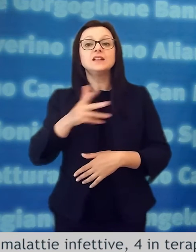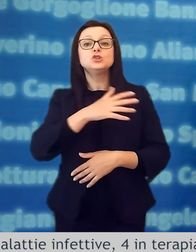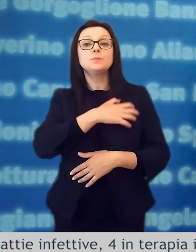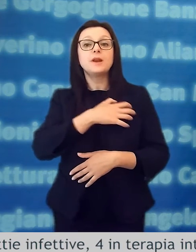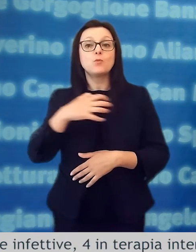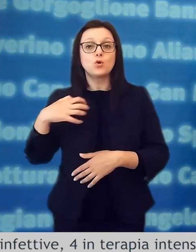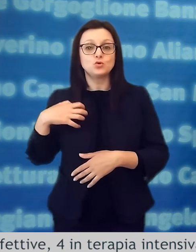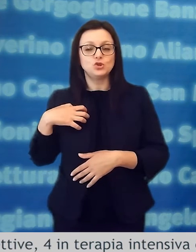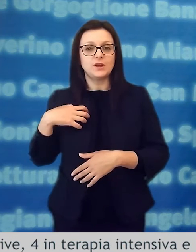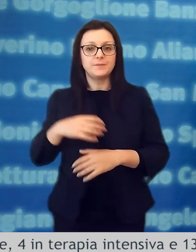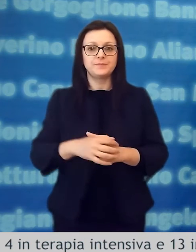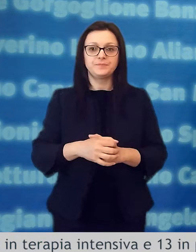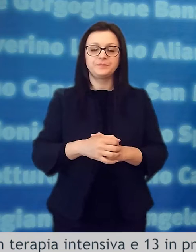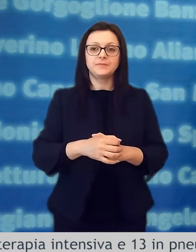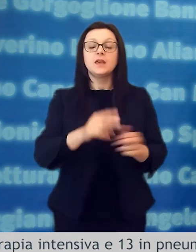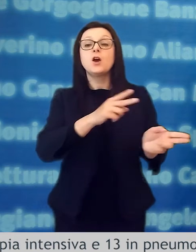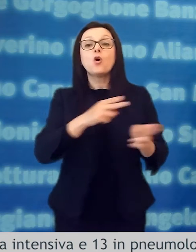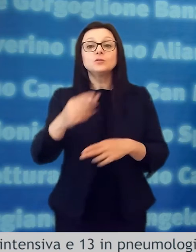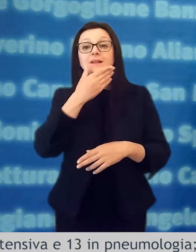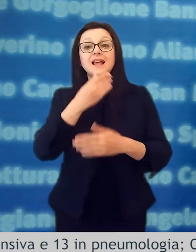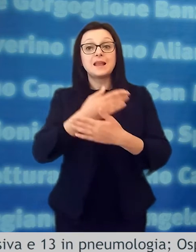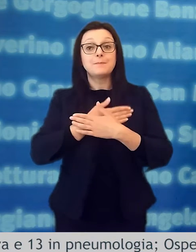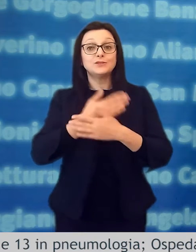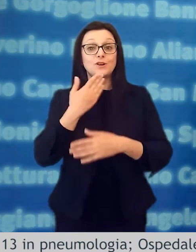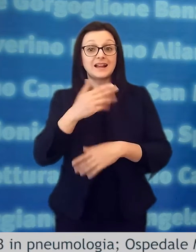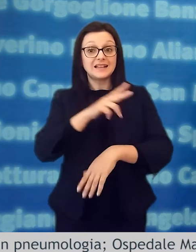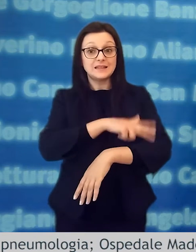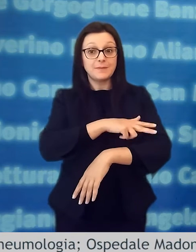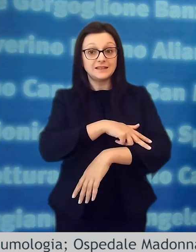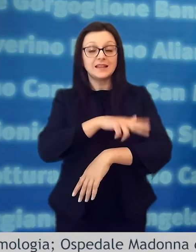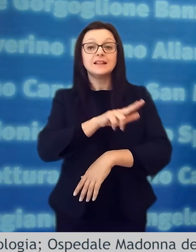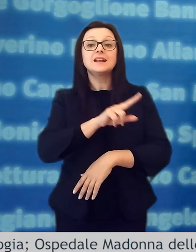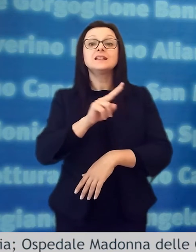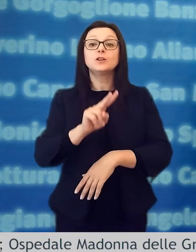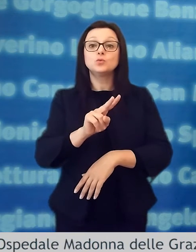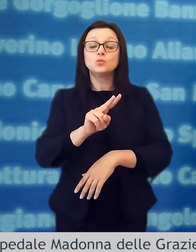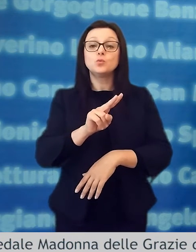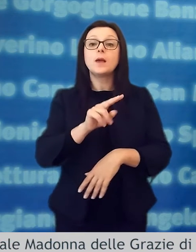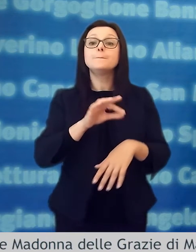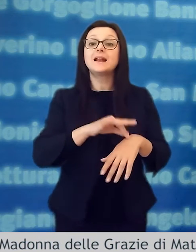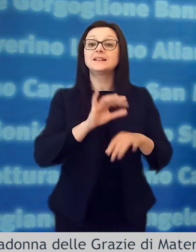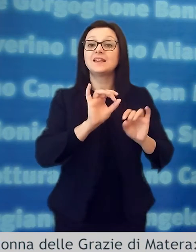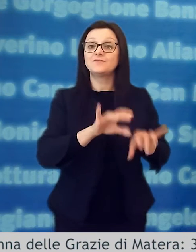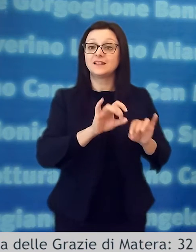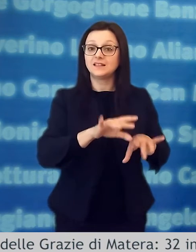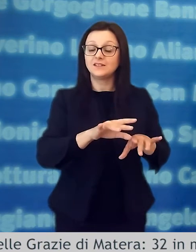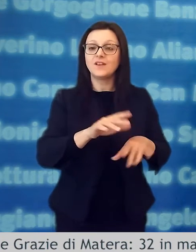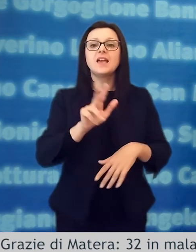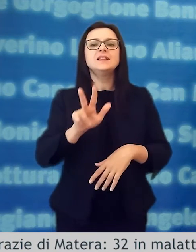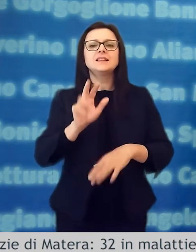e 13 in pneumologia nell'ospedale madonna delle grazie di matera 32 in malattie infettive